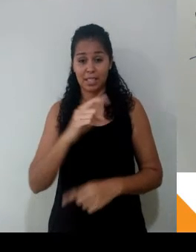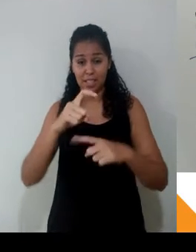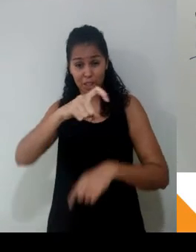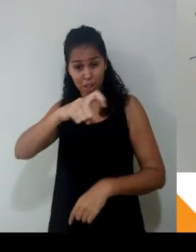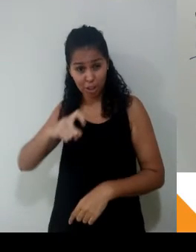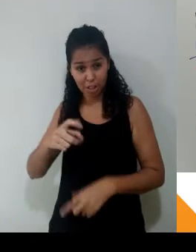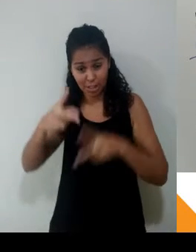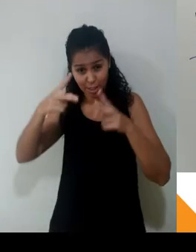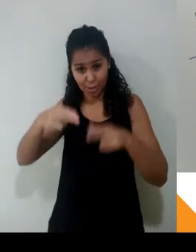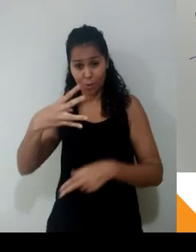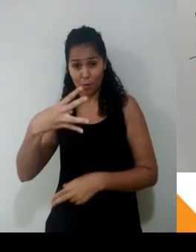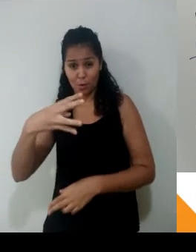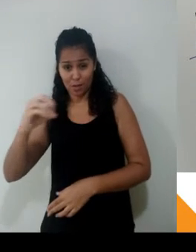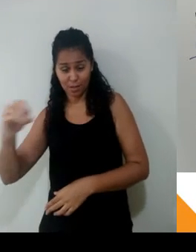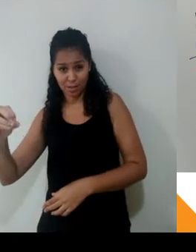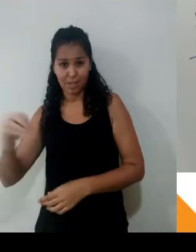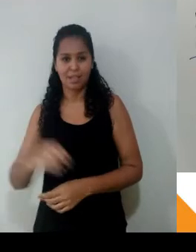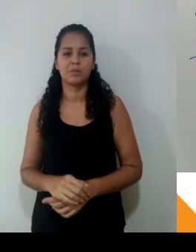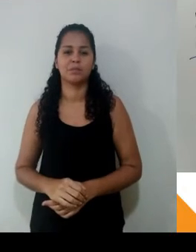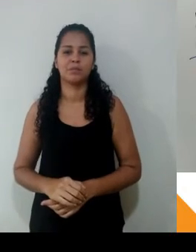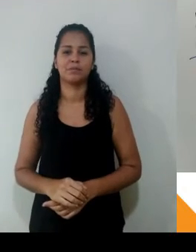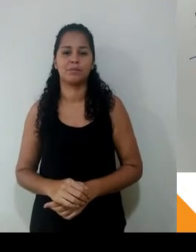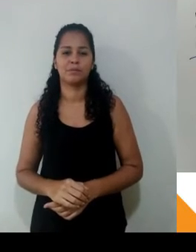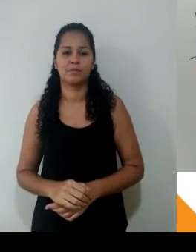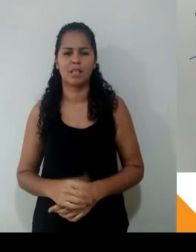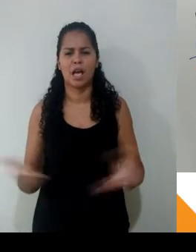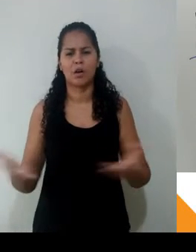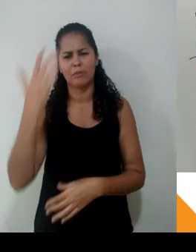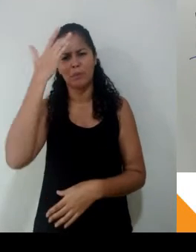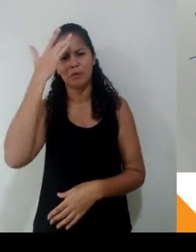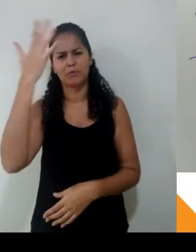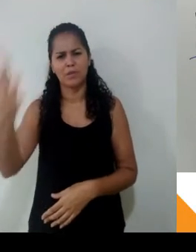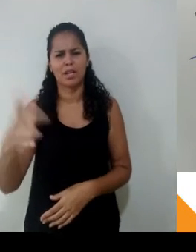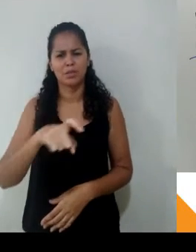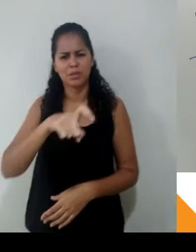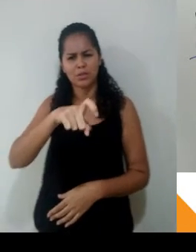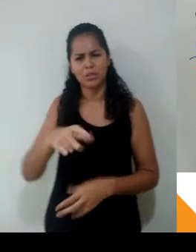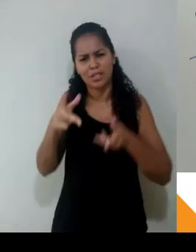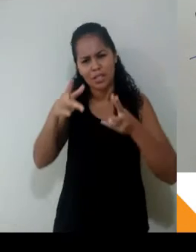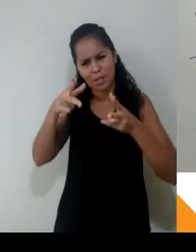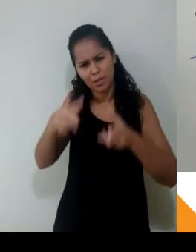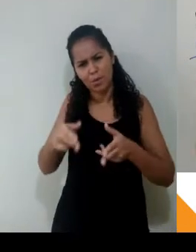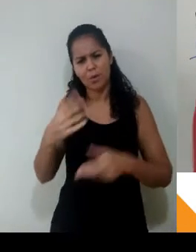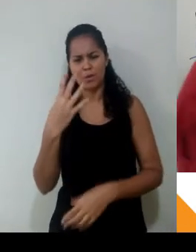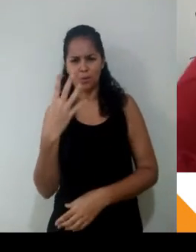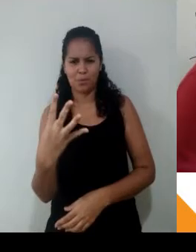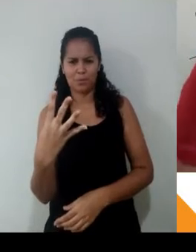igual a 4. Ou seja, ele vai demorar 4 horas pra fazer a viagem. Se ele aumentar